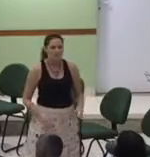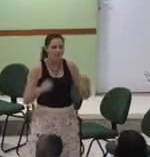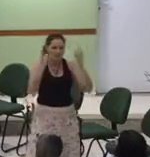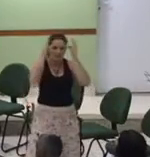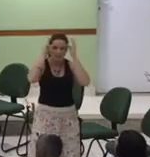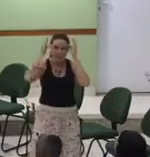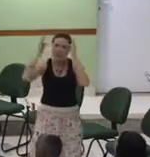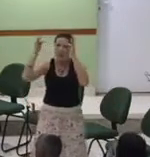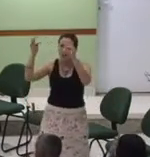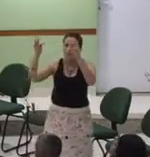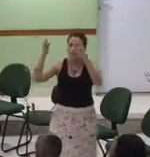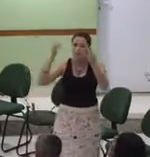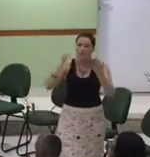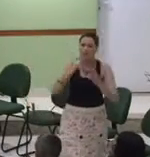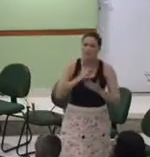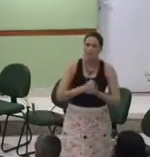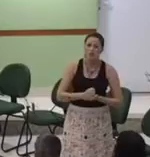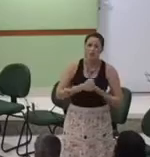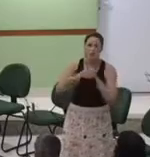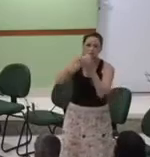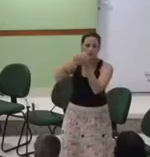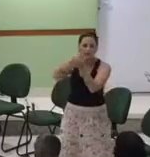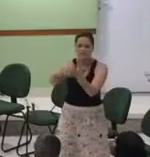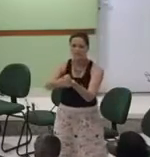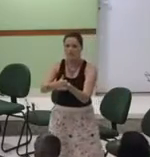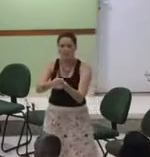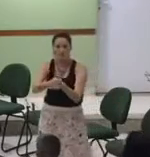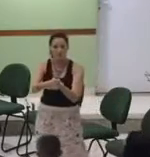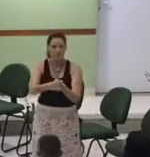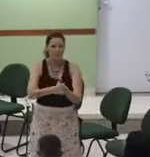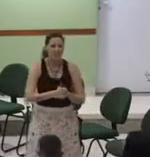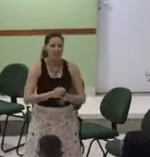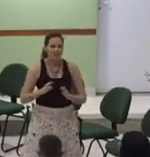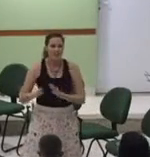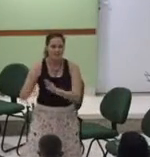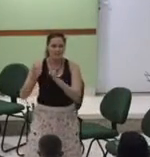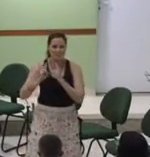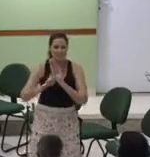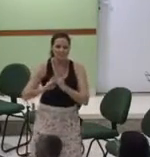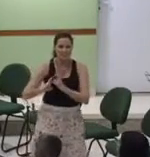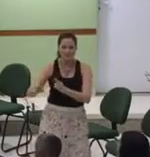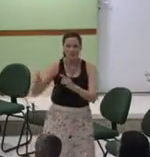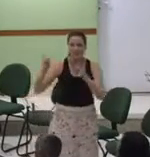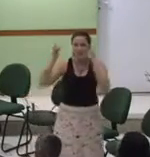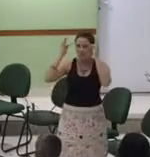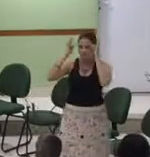Videlidade e provisão Teus Deus a fé é